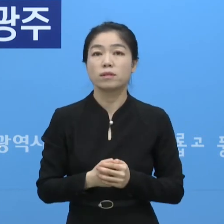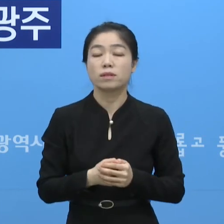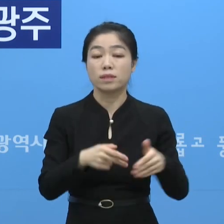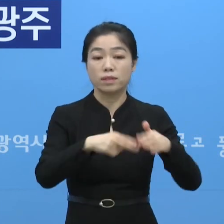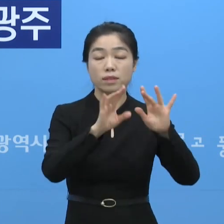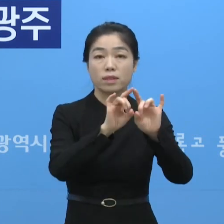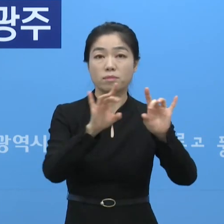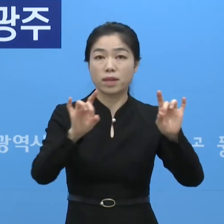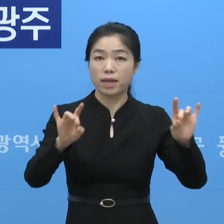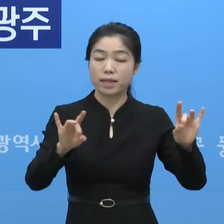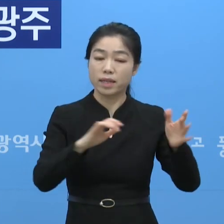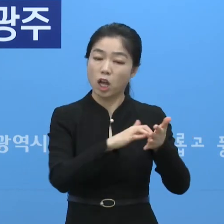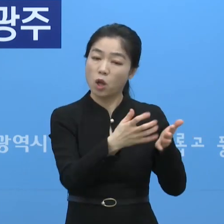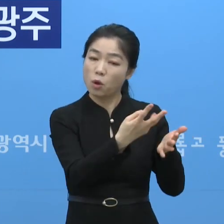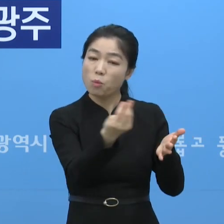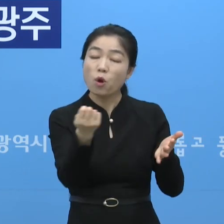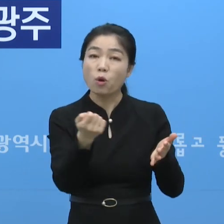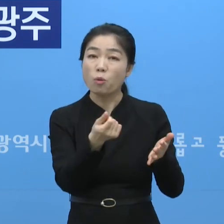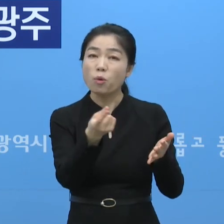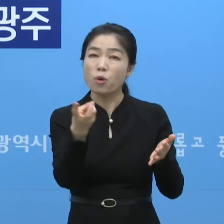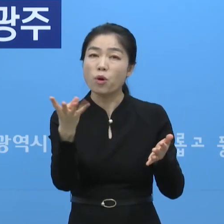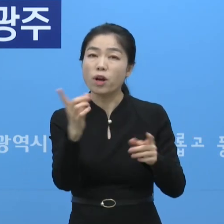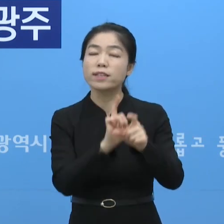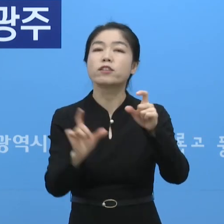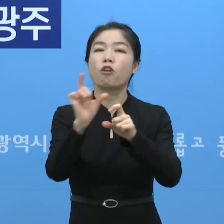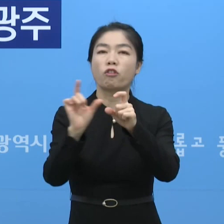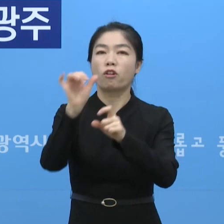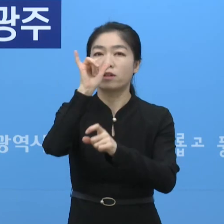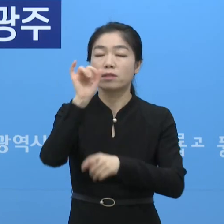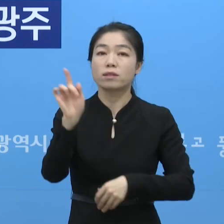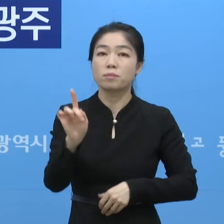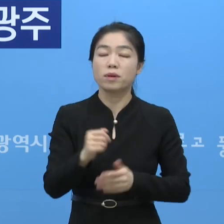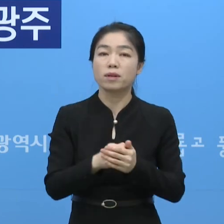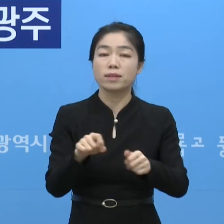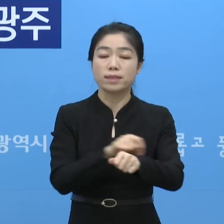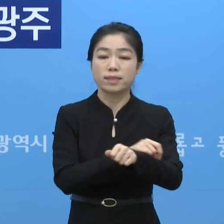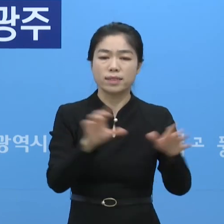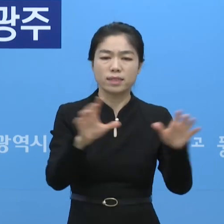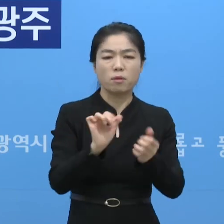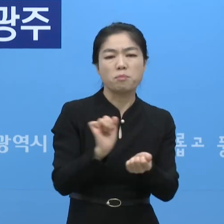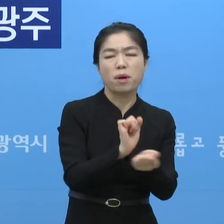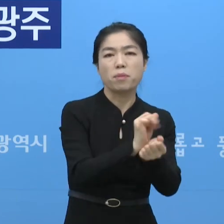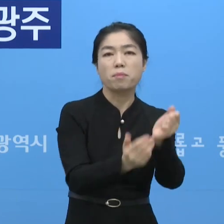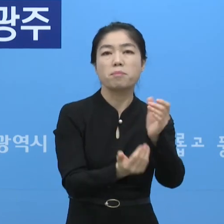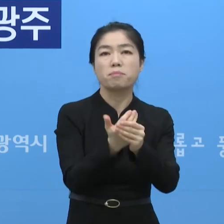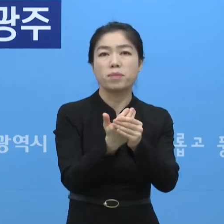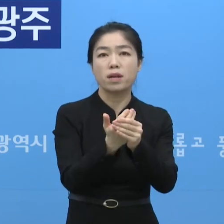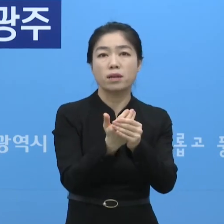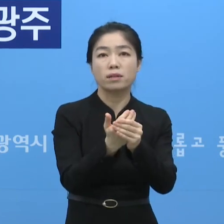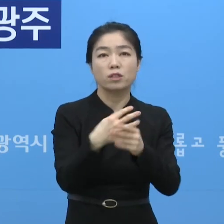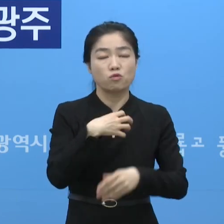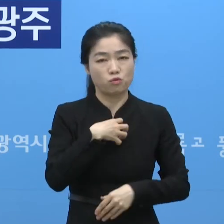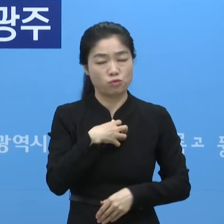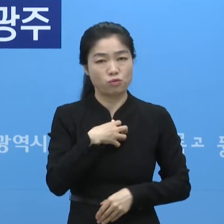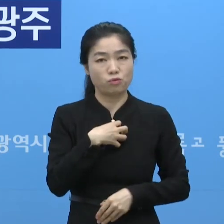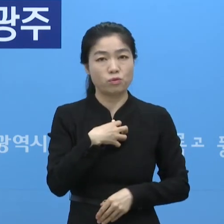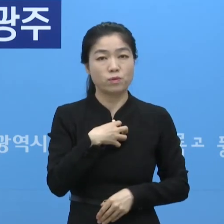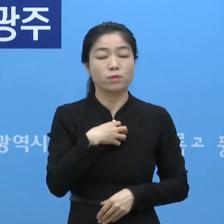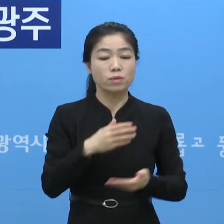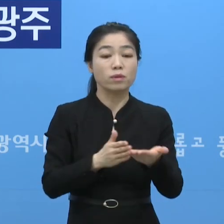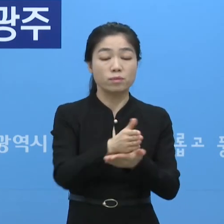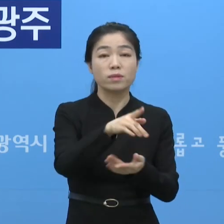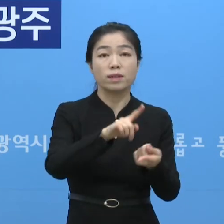시설별로 몇 가지 세부 방역 수칙이 보완됐습니다. 이거는 특히 집단 감염 등이 발생할 수 있는 우려가 있는